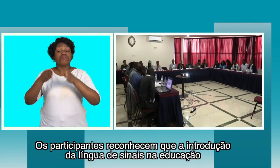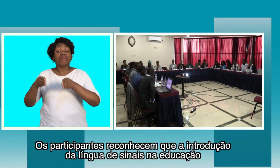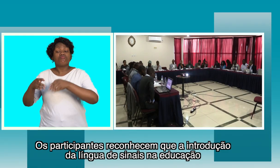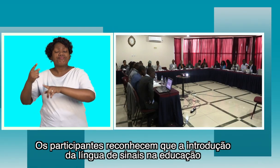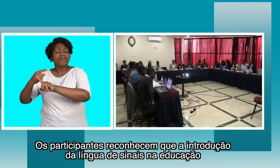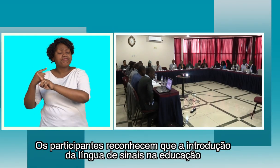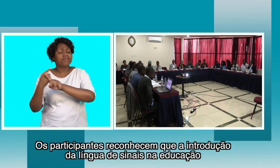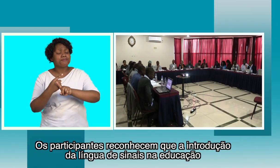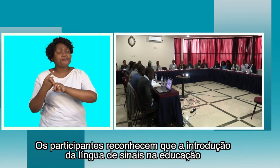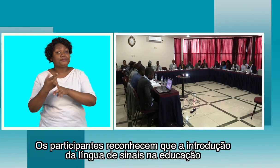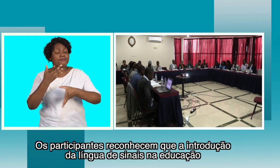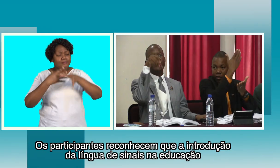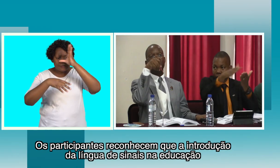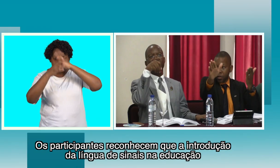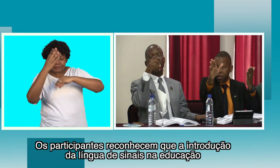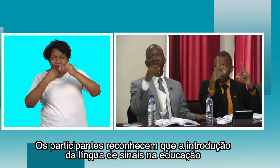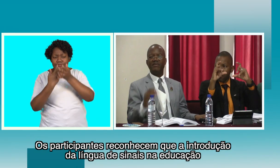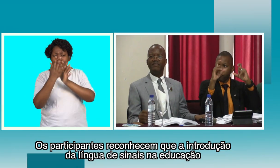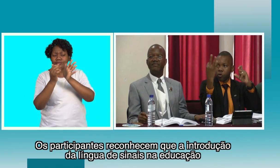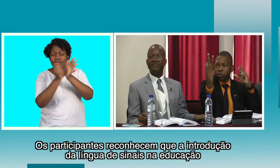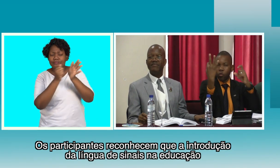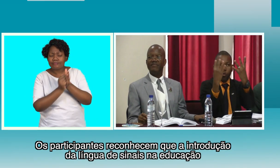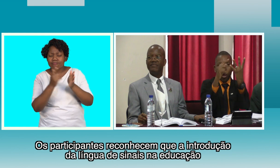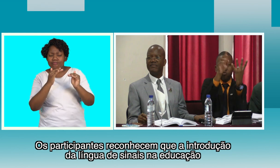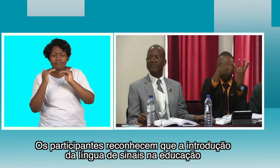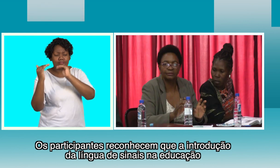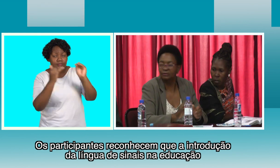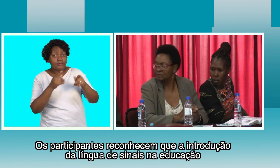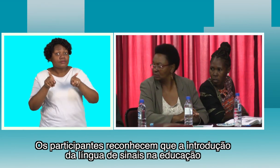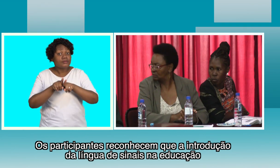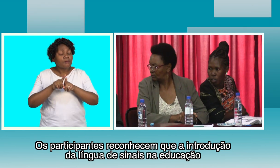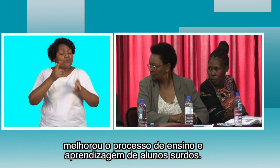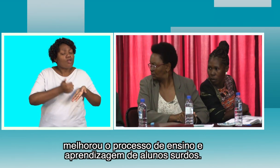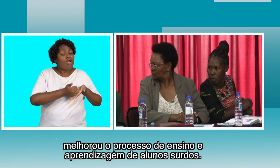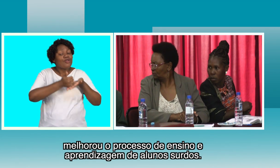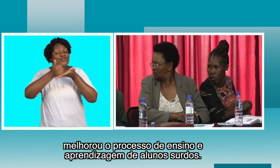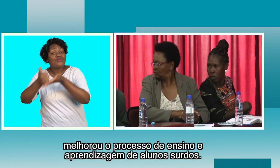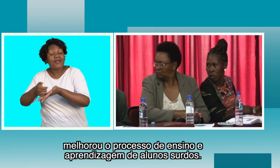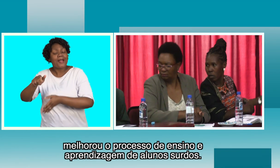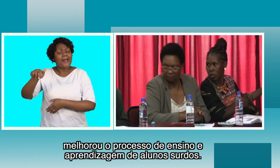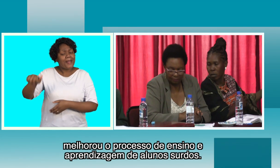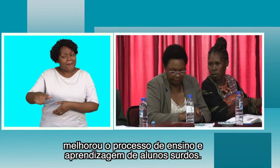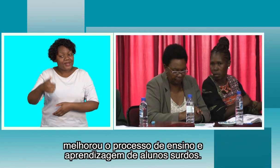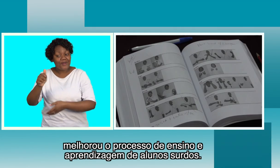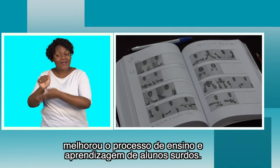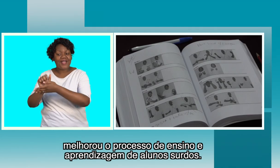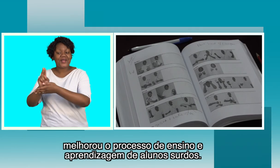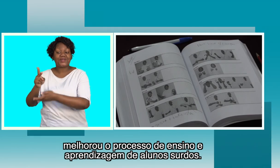Os participantes reconhecem que a introdução da língua de sinais na educação melhorou o processo de ensino e aprendizagem